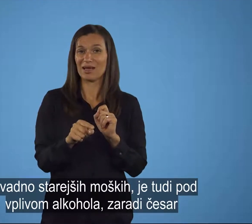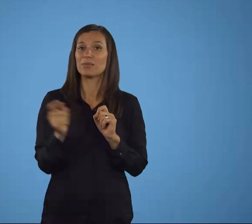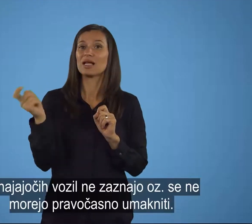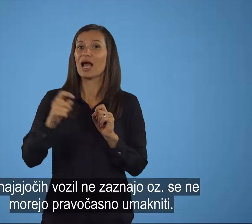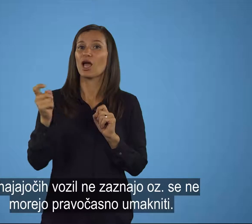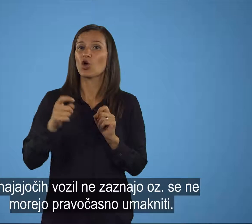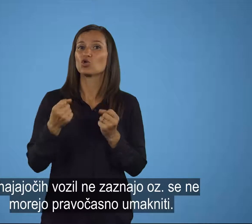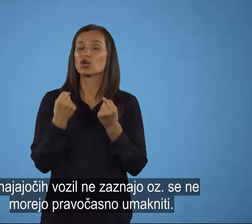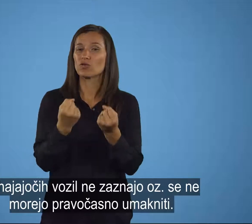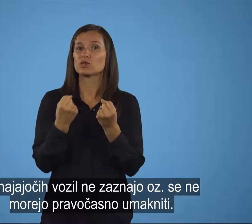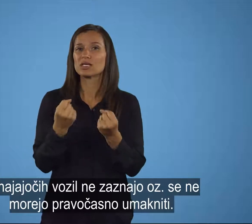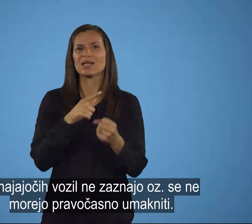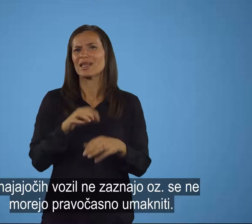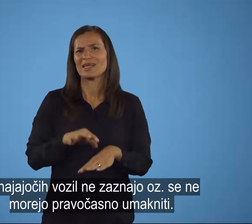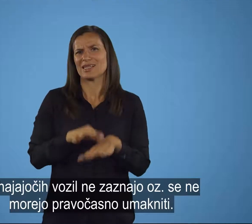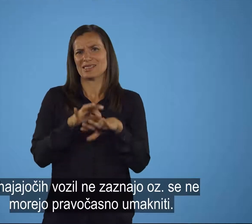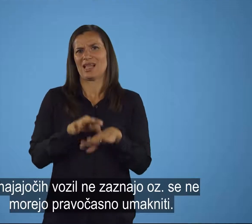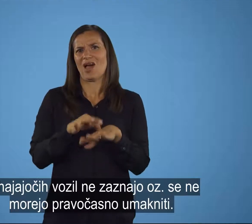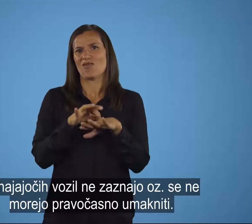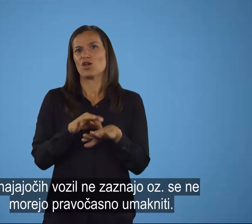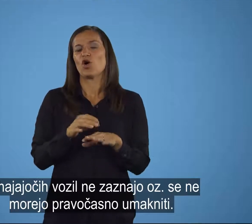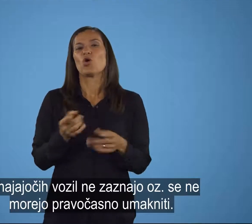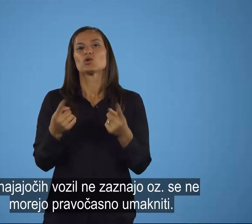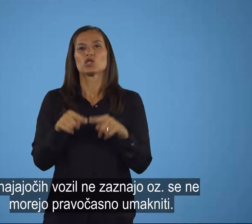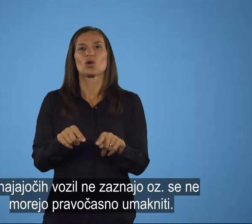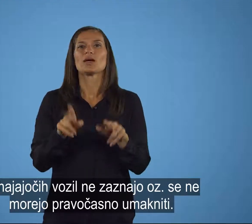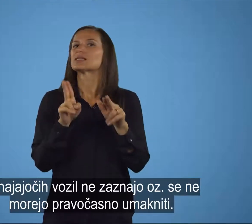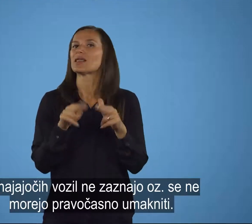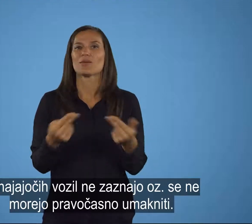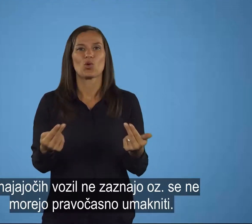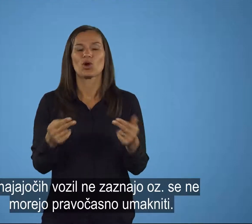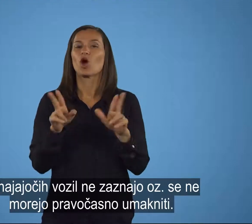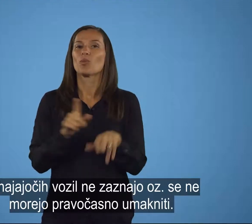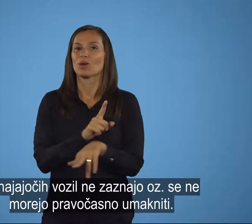ne zaznajo oziroma se ne morejo pravočasno umakniti.